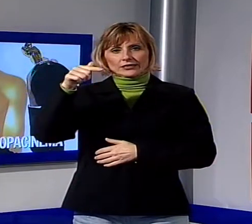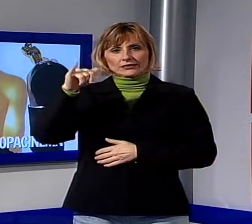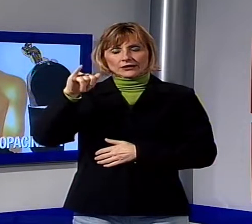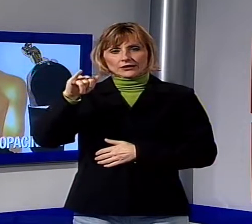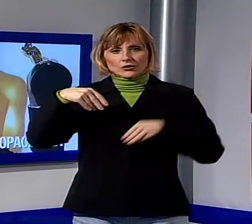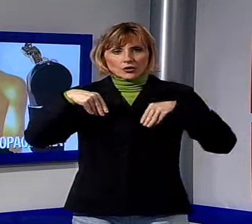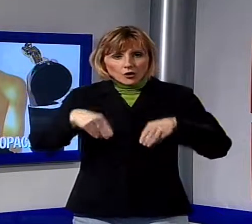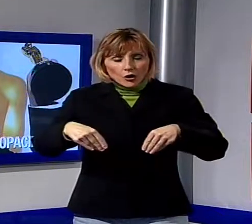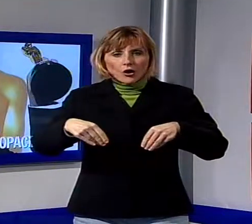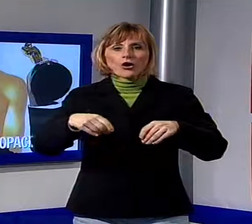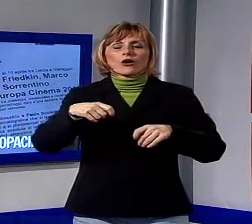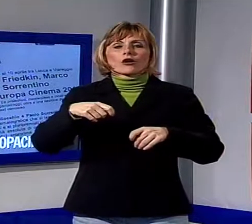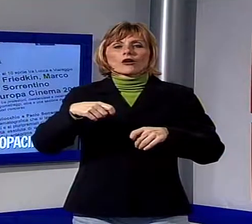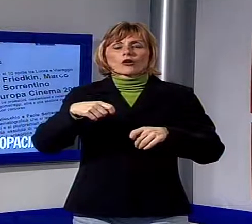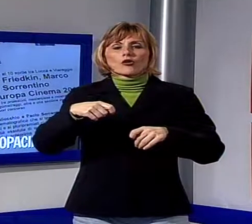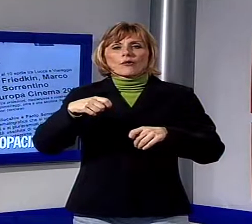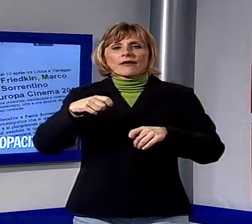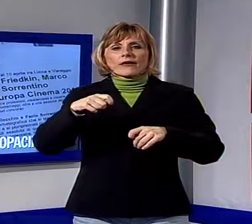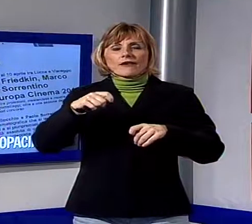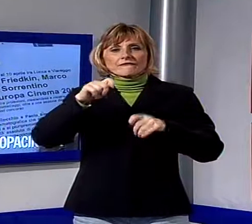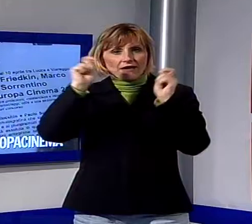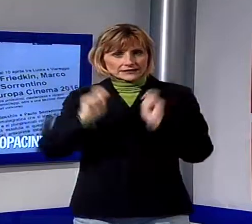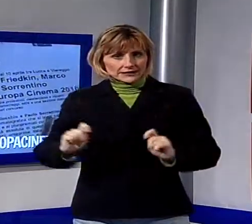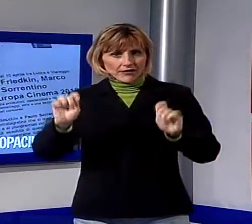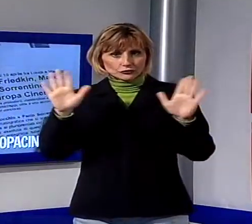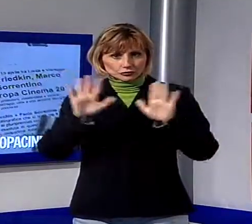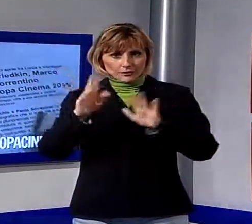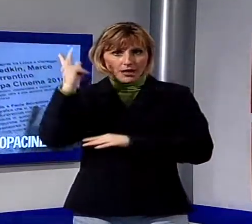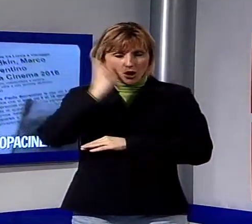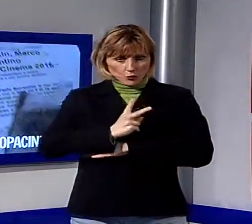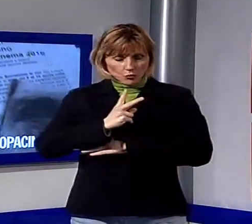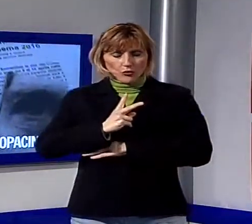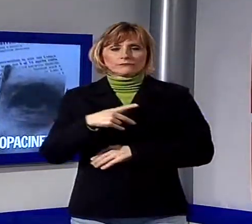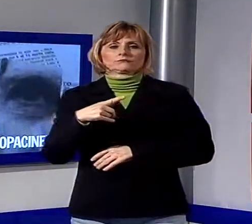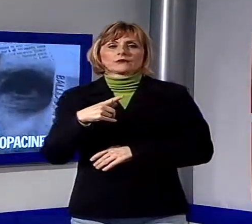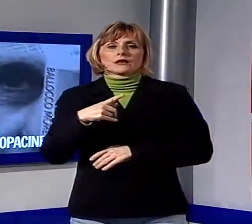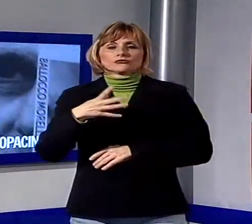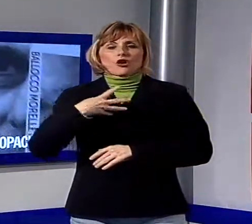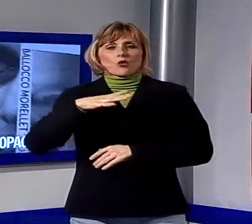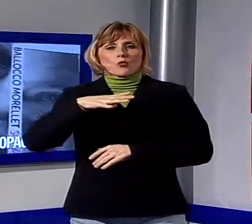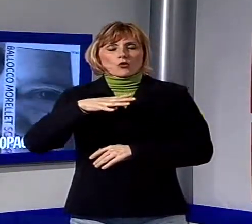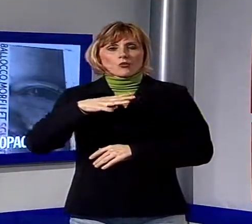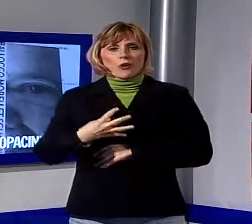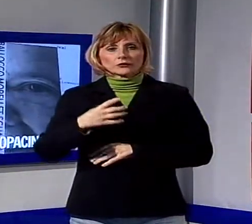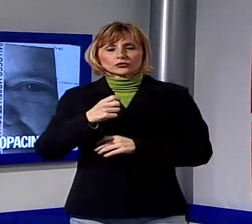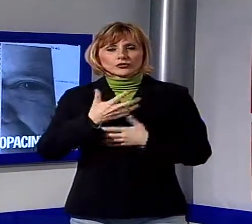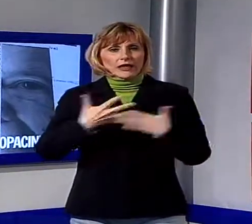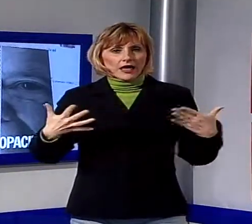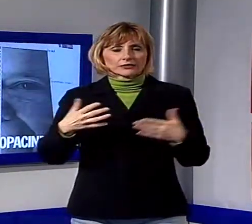Europa Cinema ha annunciato anche il quarto grande autore della Kermesse dopo Bellocchio, Romero e